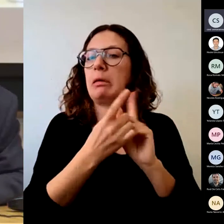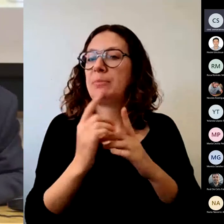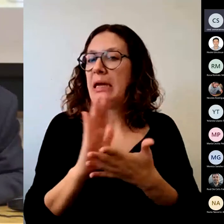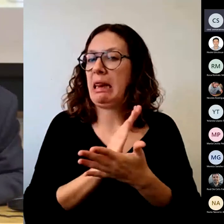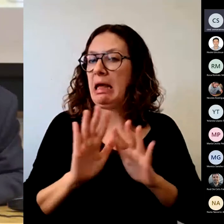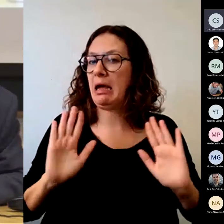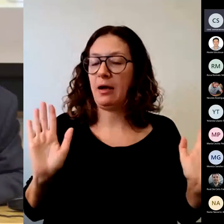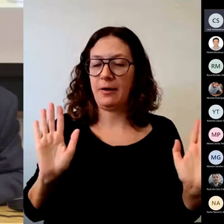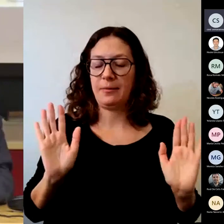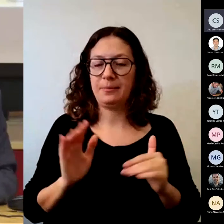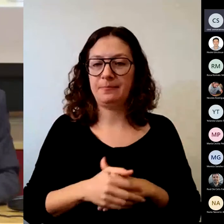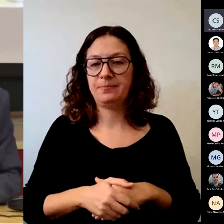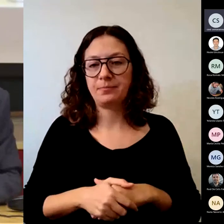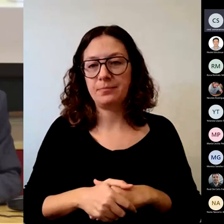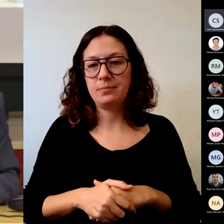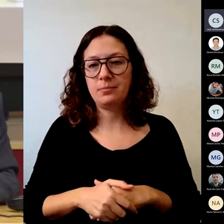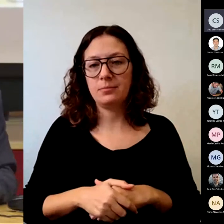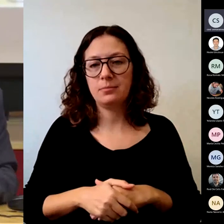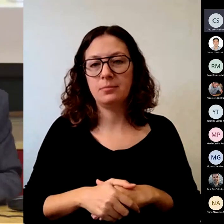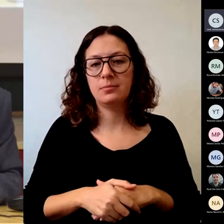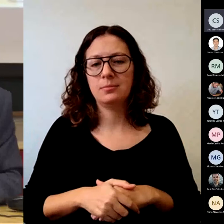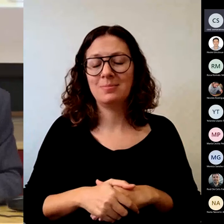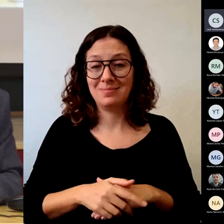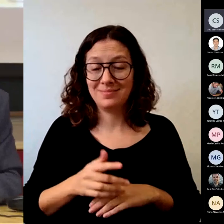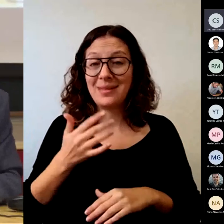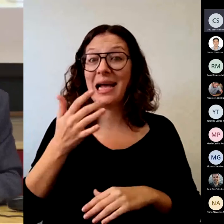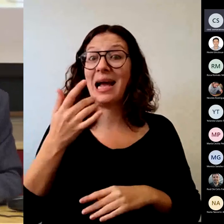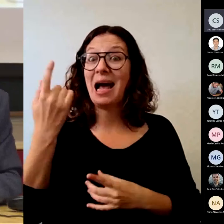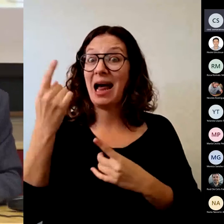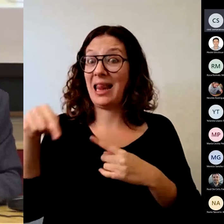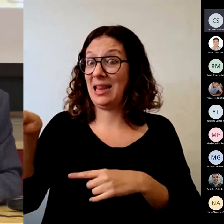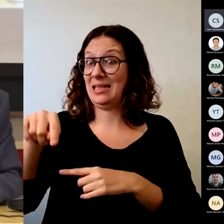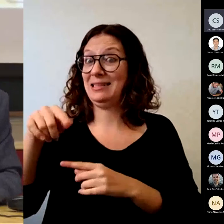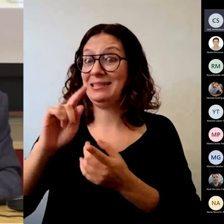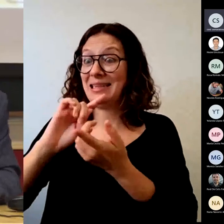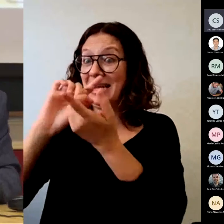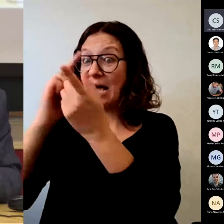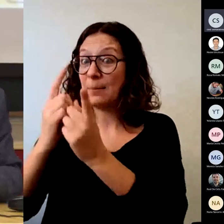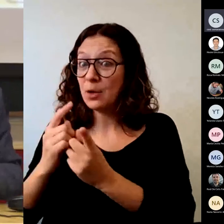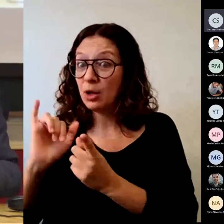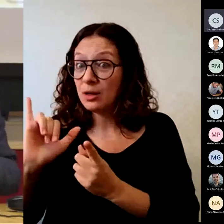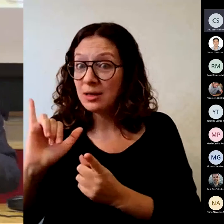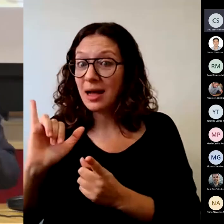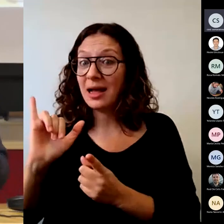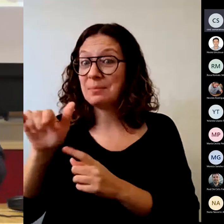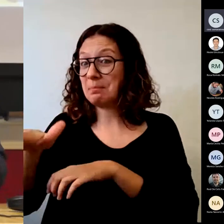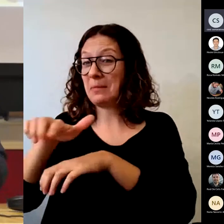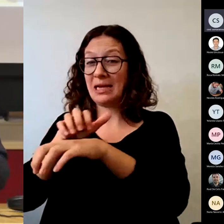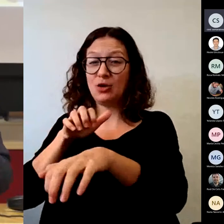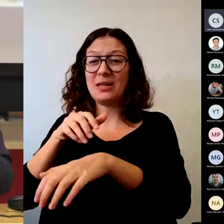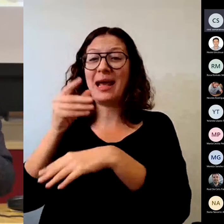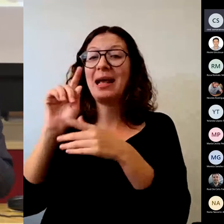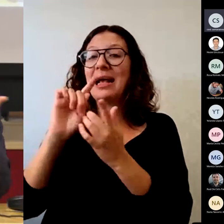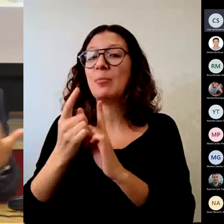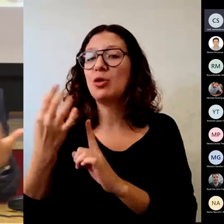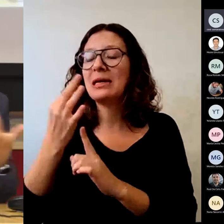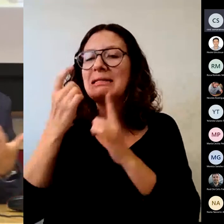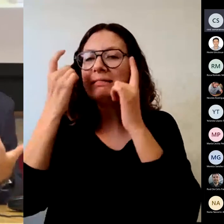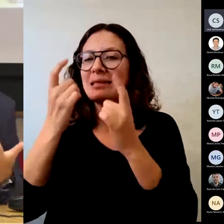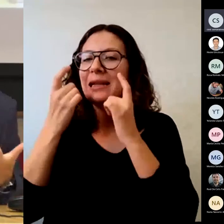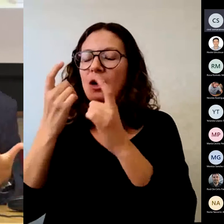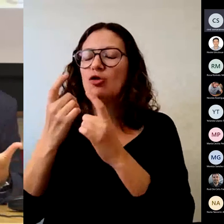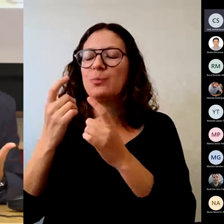y la mayoría de los que cambiaron lo que intentaron fue transformar el sistema